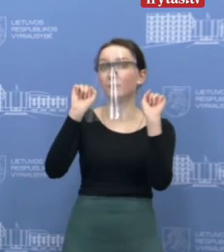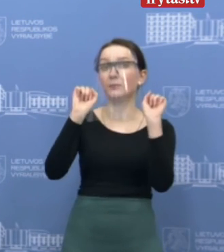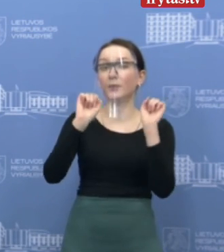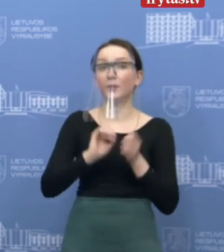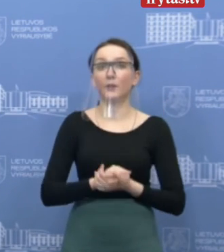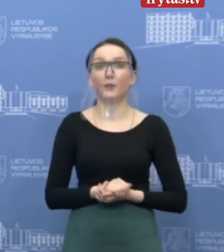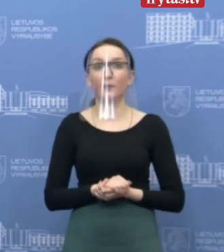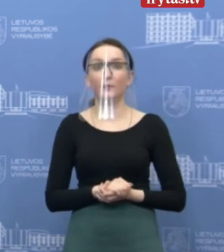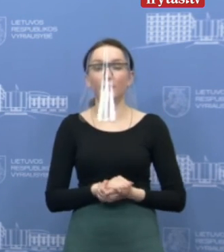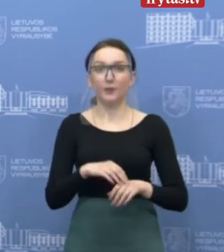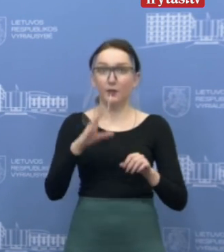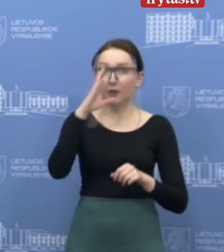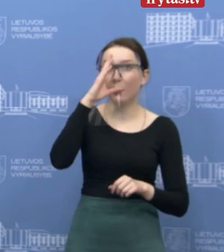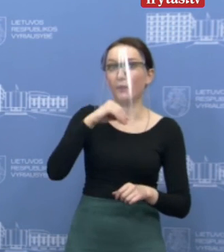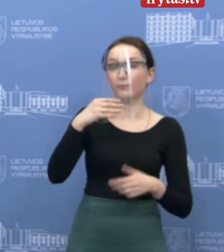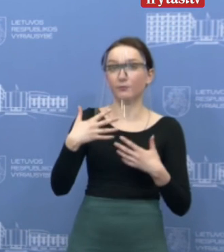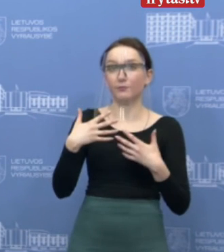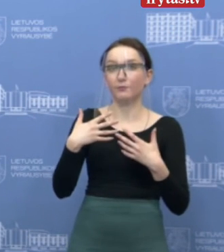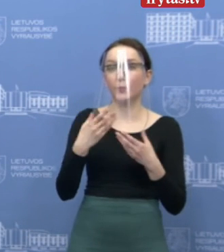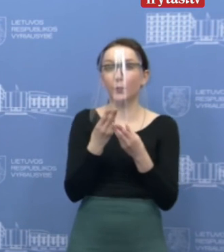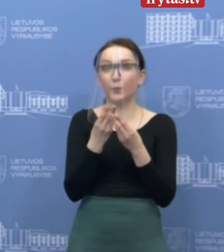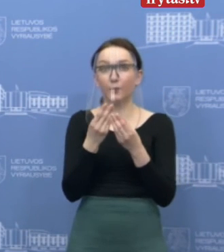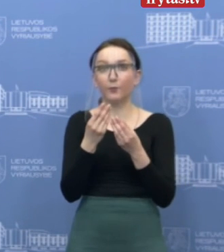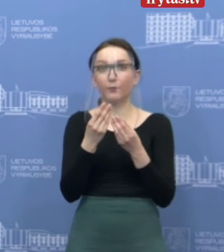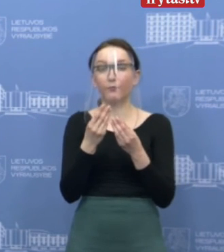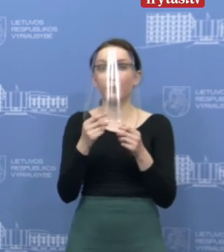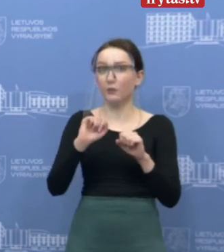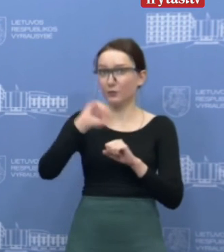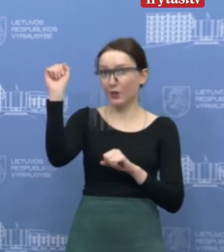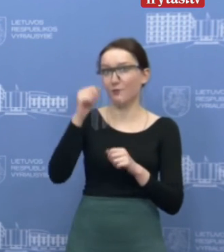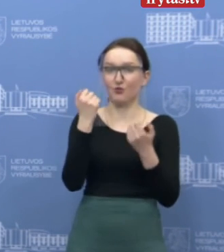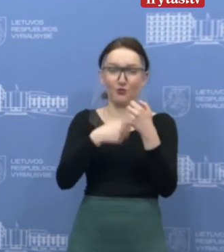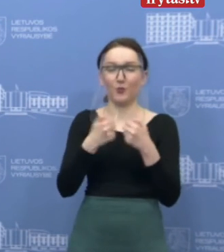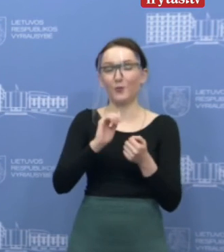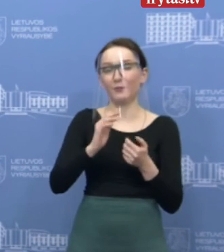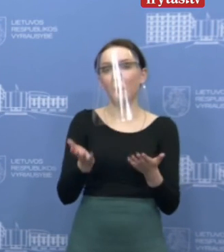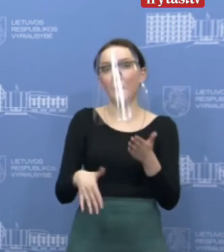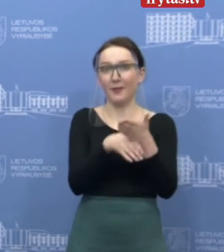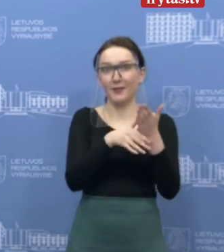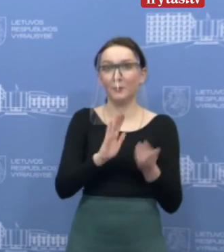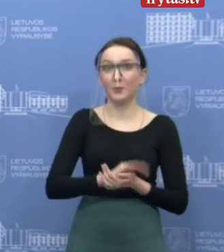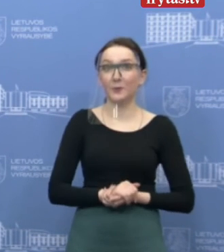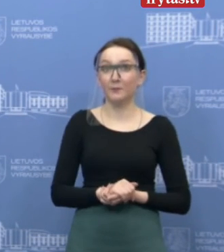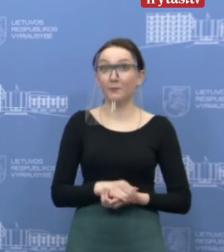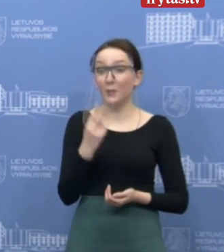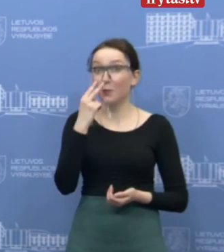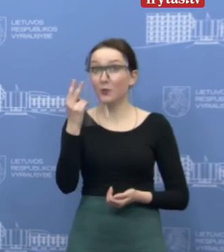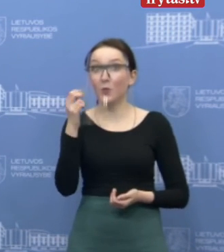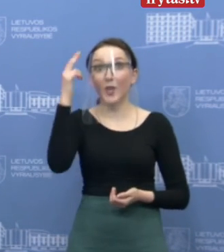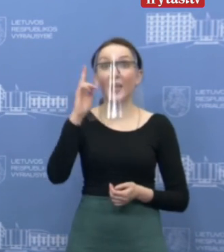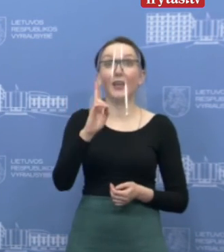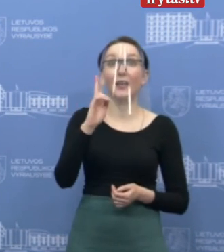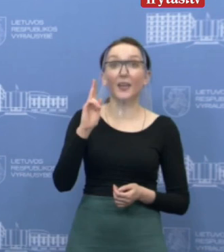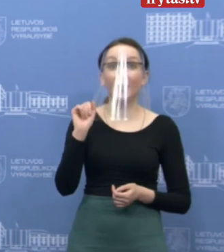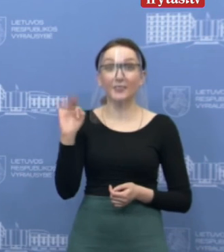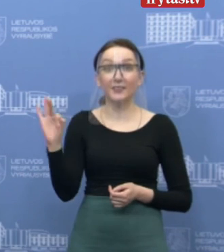suteiks mums tikrai, tikrai didelį šansą laimėti šitą kovą. Dar matau, kas vyksta Kaune